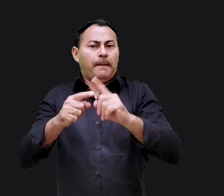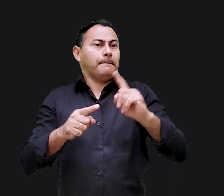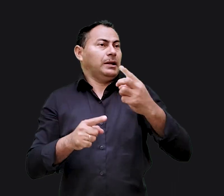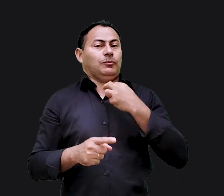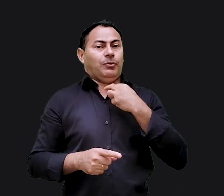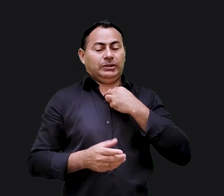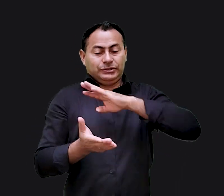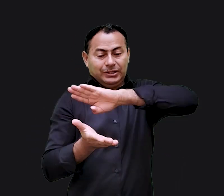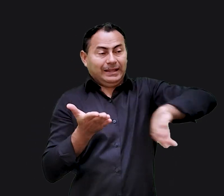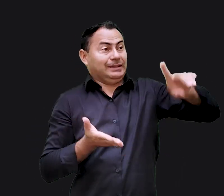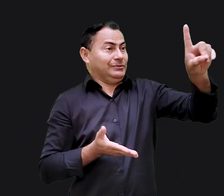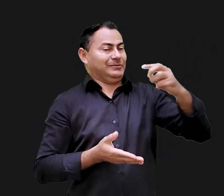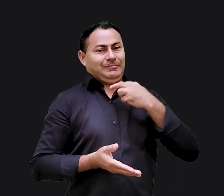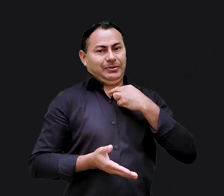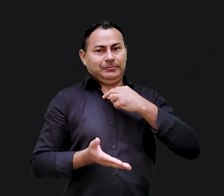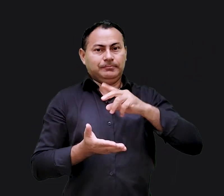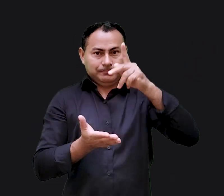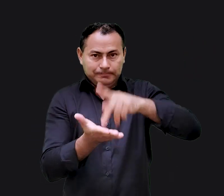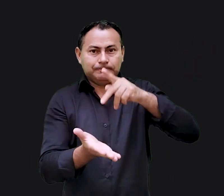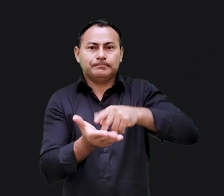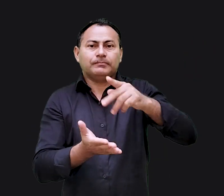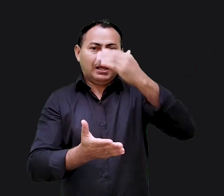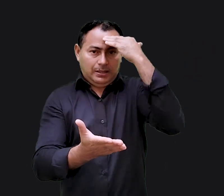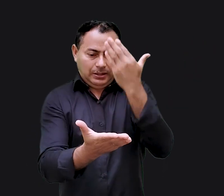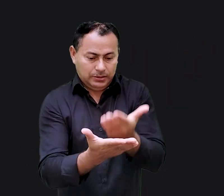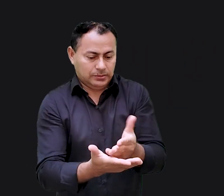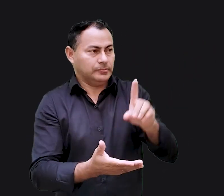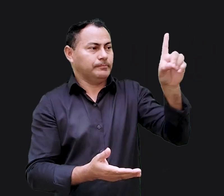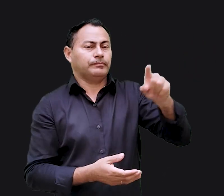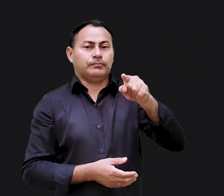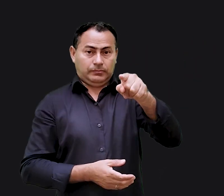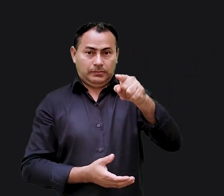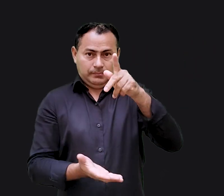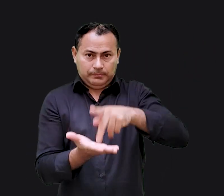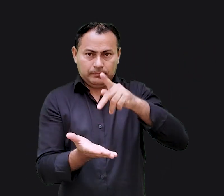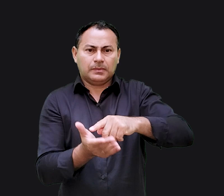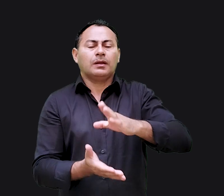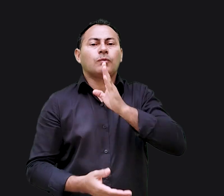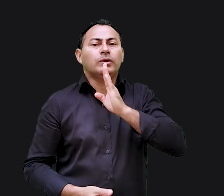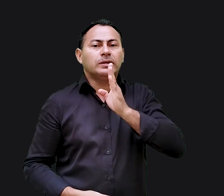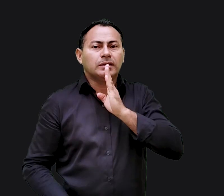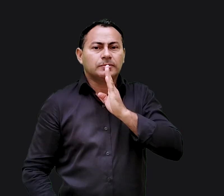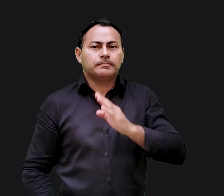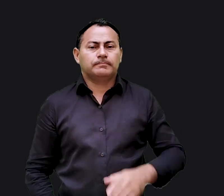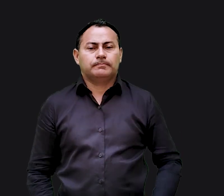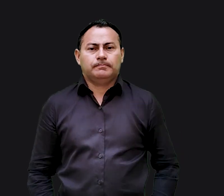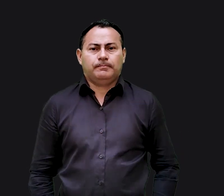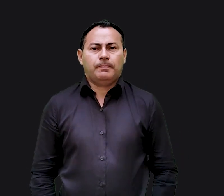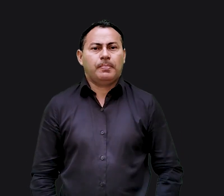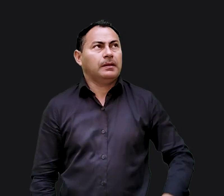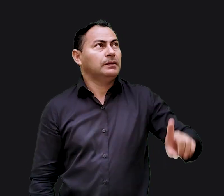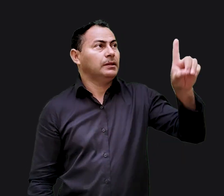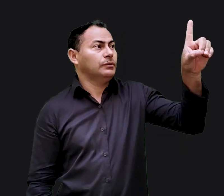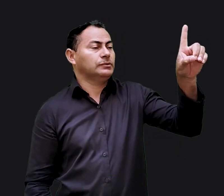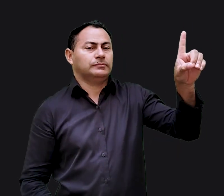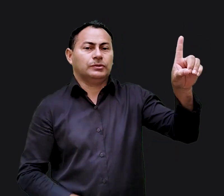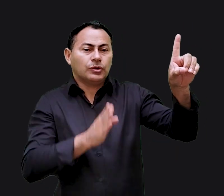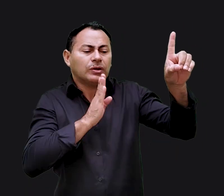eles não podem tirar Deus de você se você realmente crê, se você verdadeiramente conhece Deus.